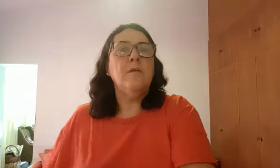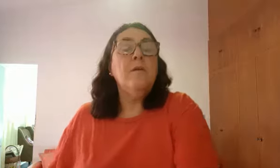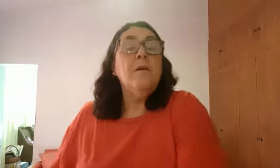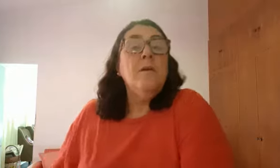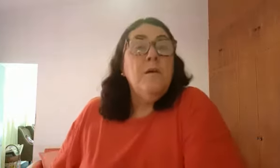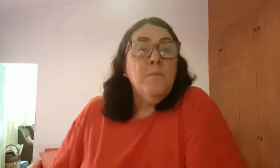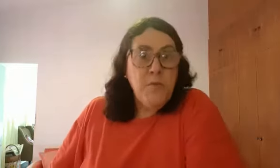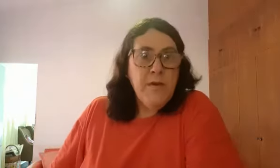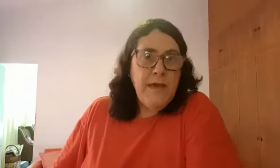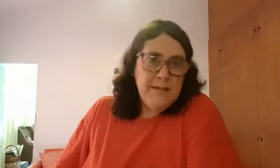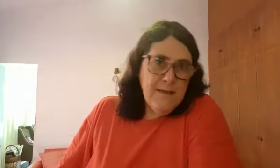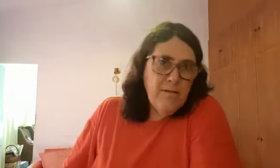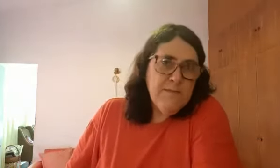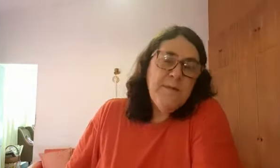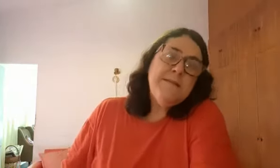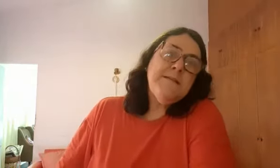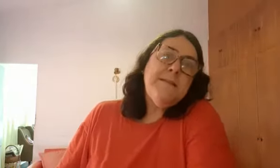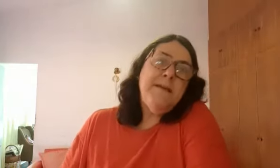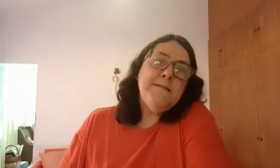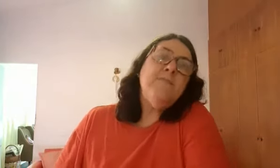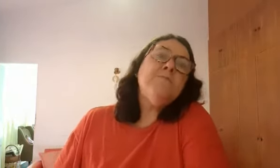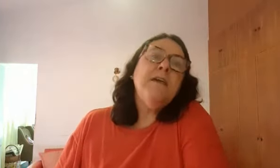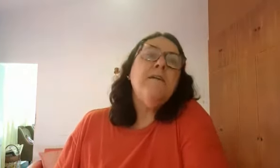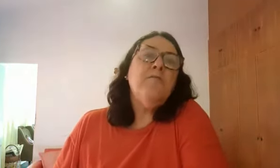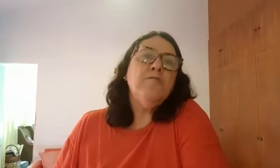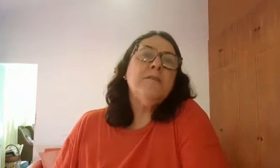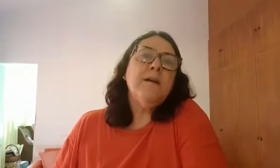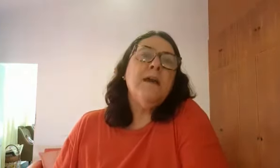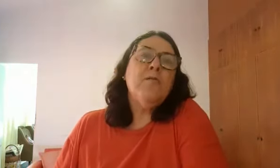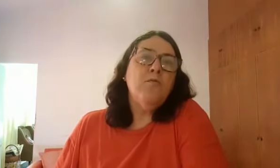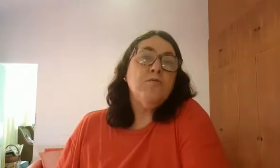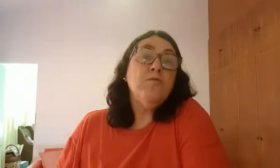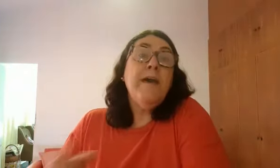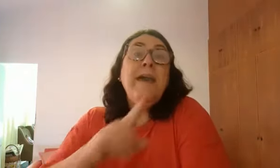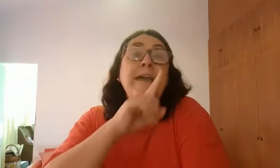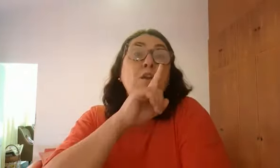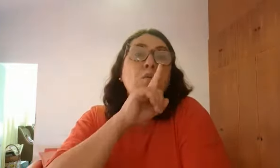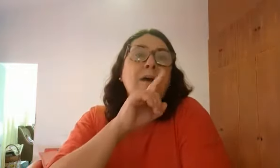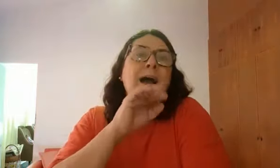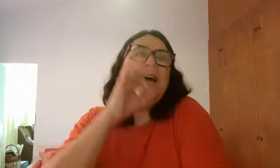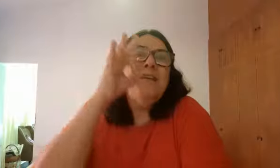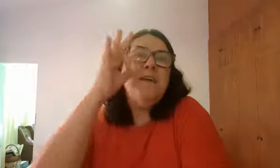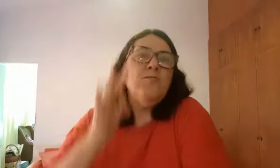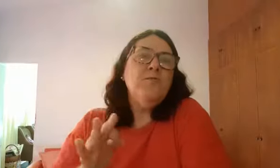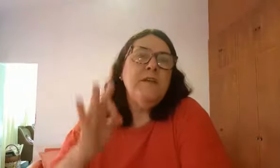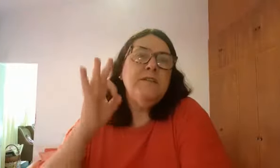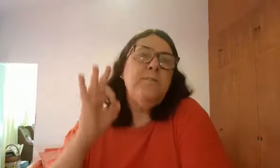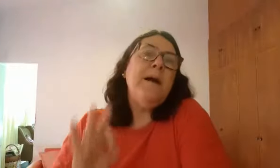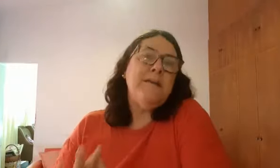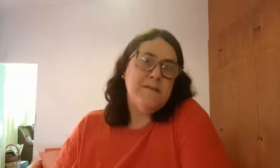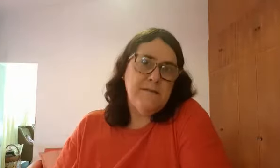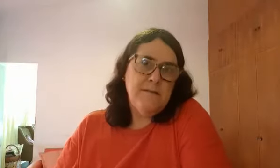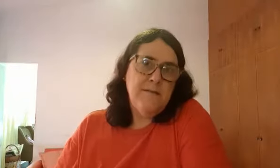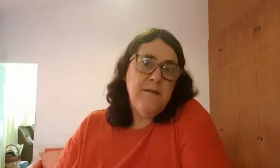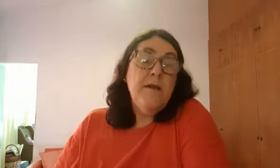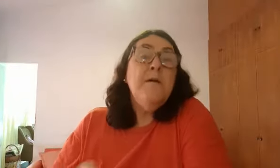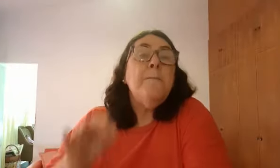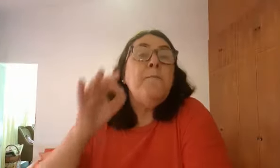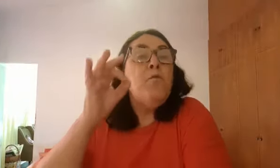Por que as aulas presenciais não tem que voltar em agosto em lugar nenhum nesse país? Por